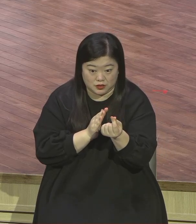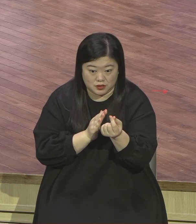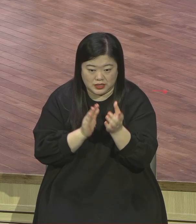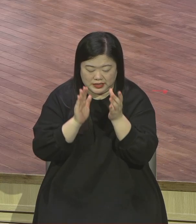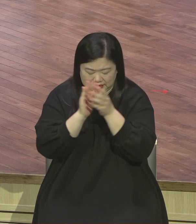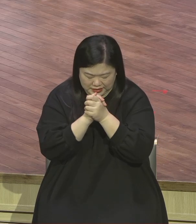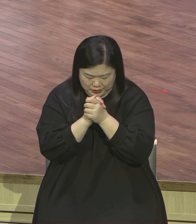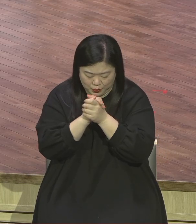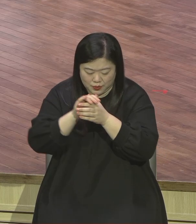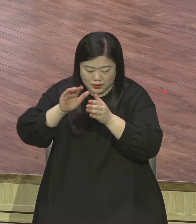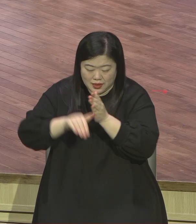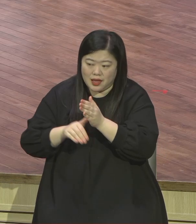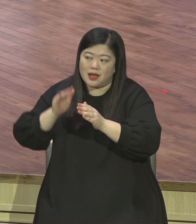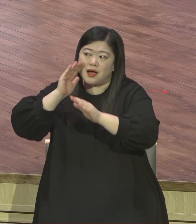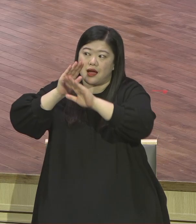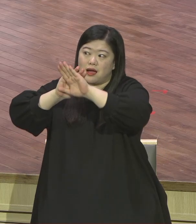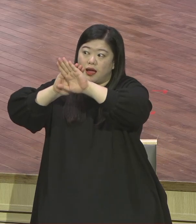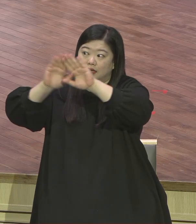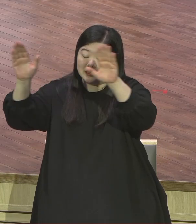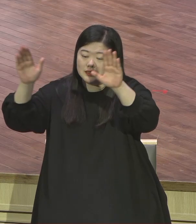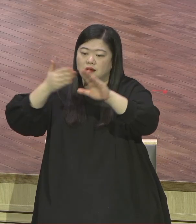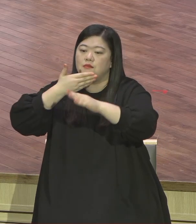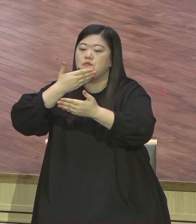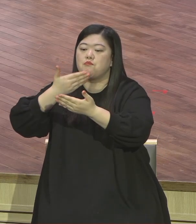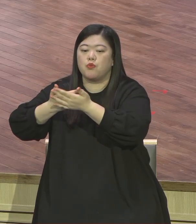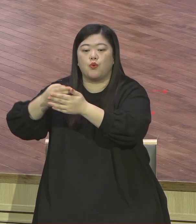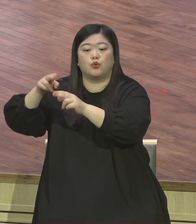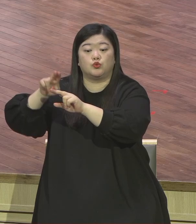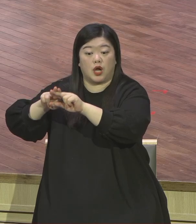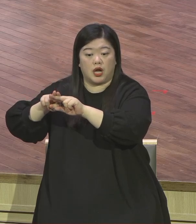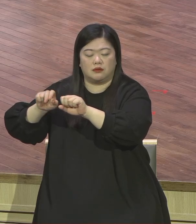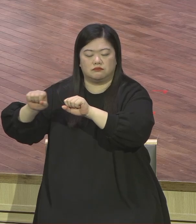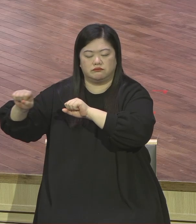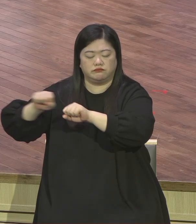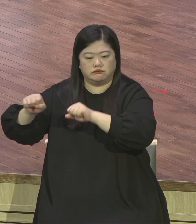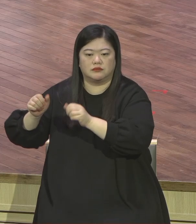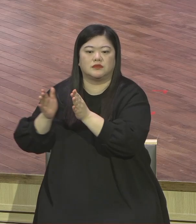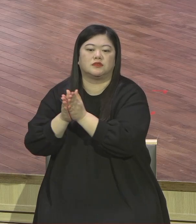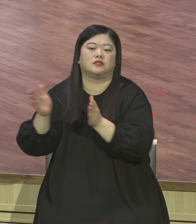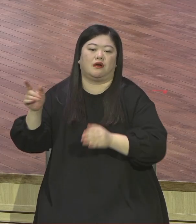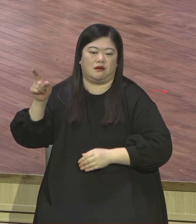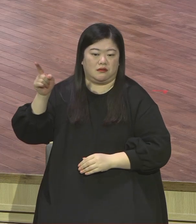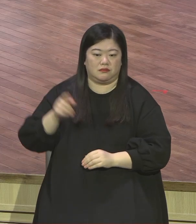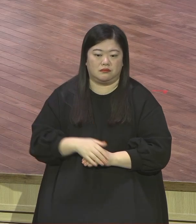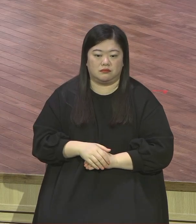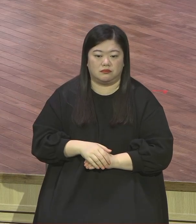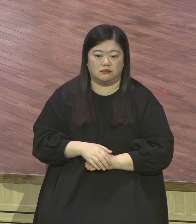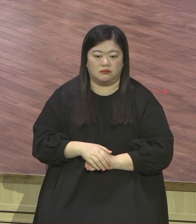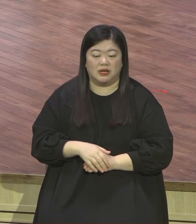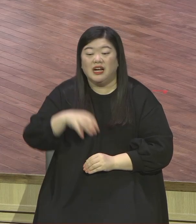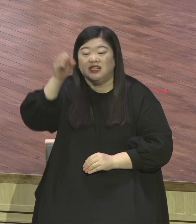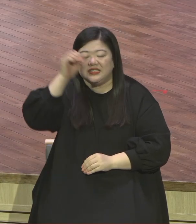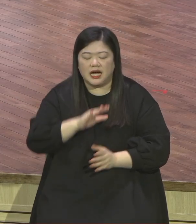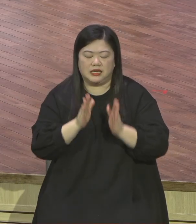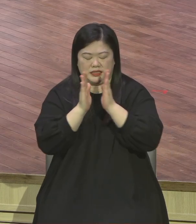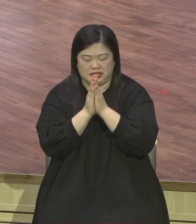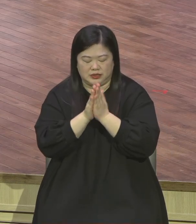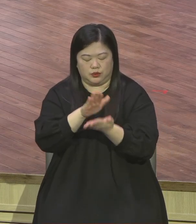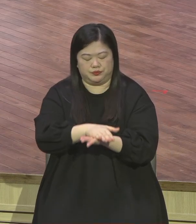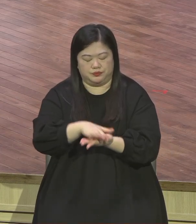그랬어요 다른 이름으로 안됩니다 예수 그리스도 이름으로 기도할 때 하늘 보자가 움직인다 그것이 바로